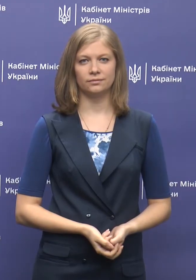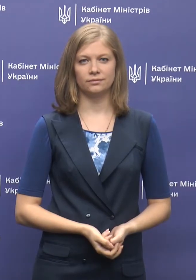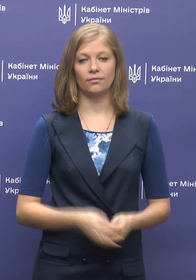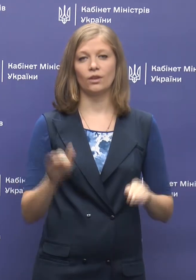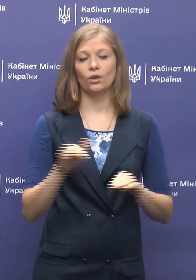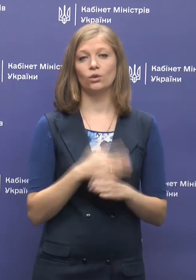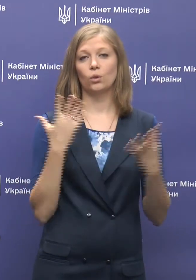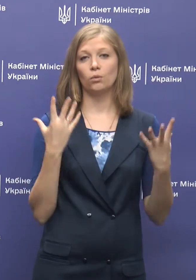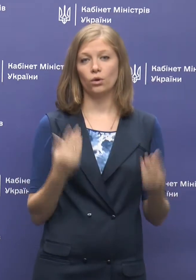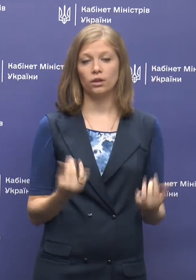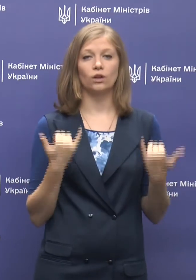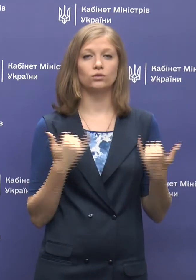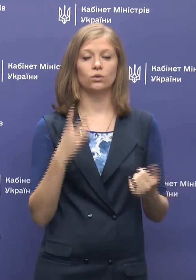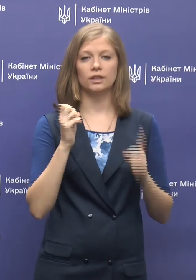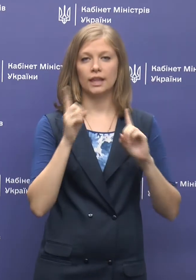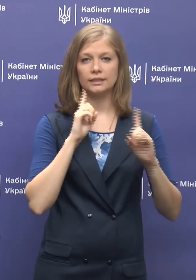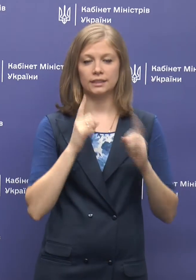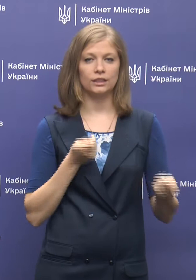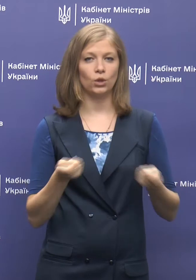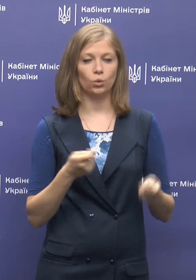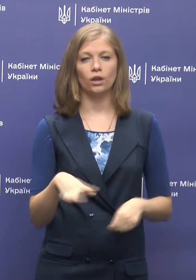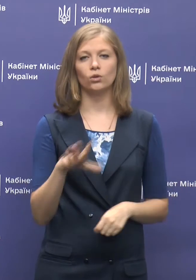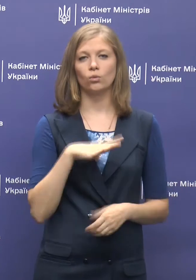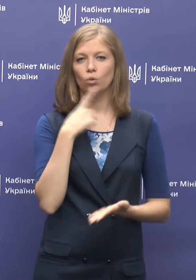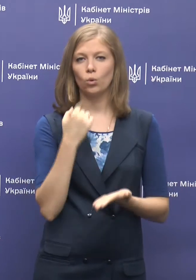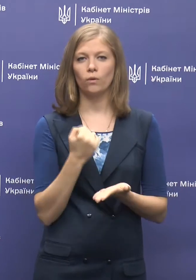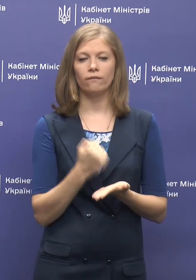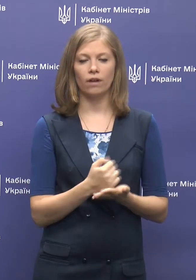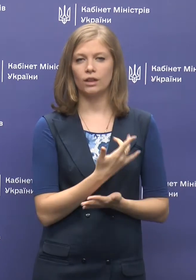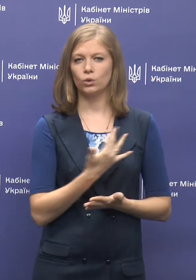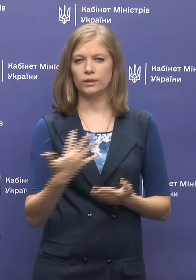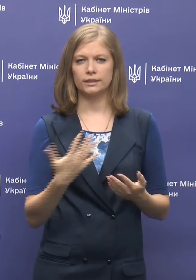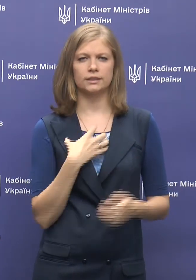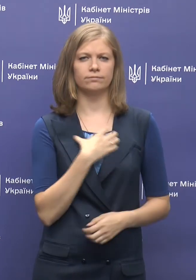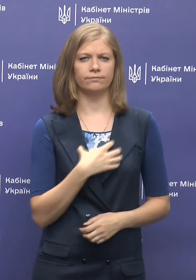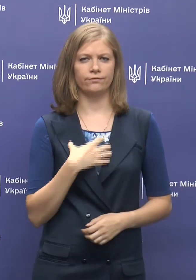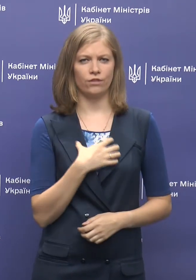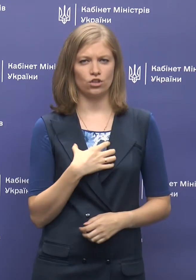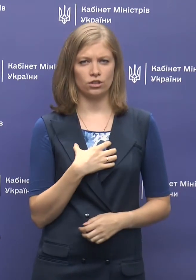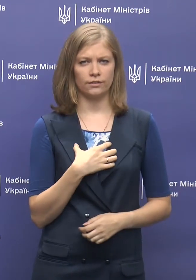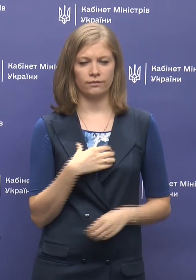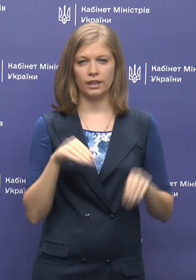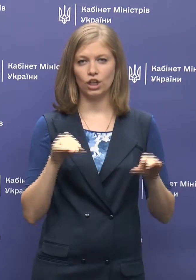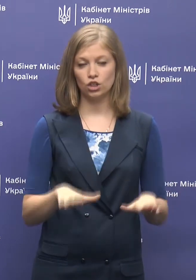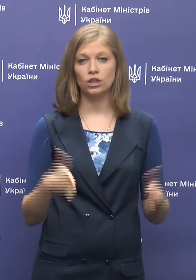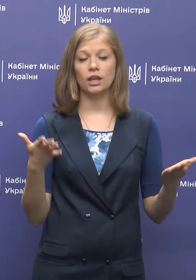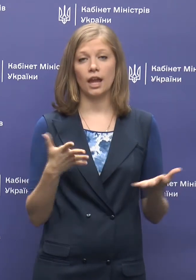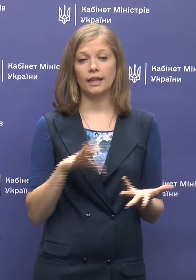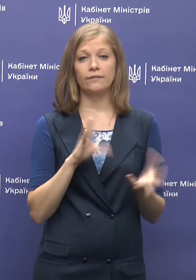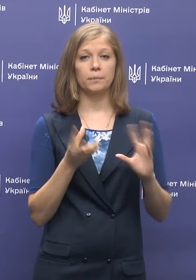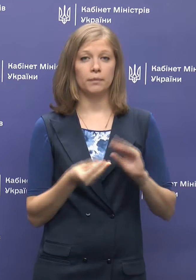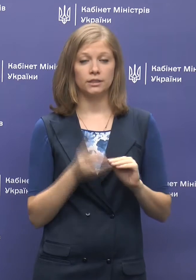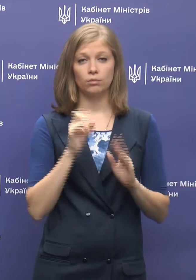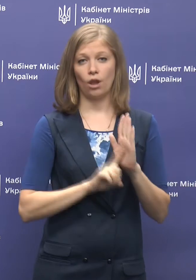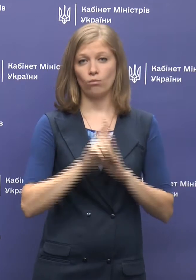Доброго дня! Сьогодні на засіданні уряду було ухвалено цілу низку важливих рішень, які, в принципі,